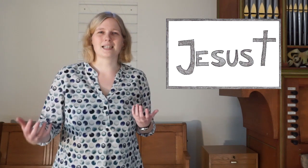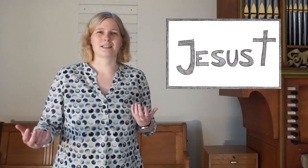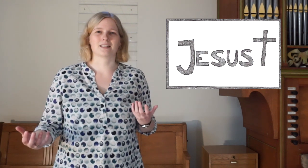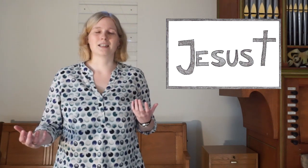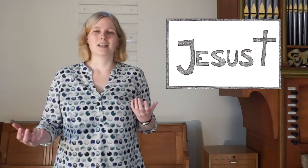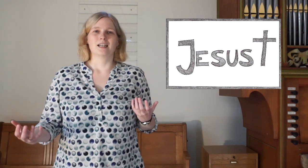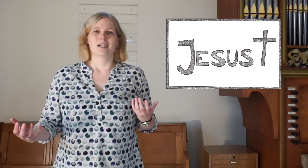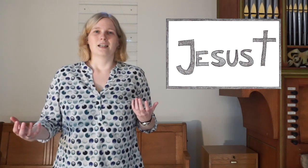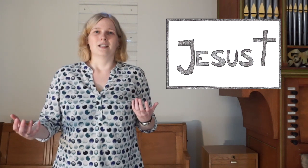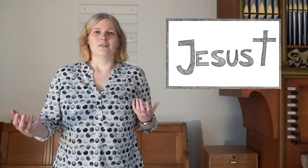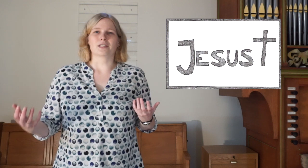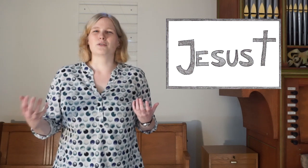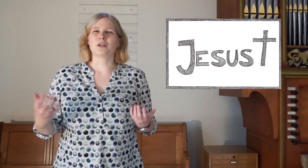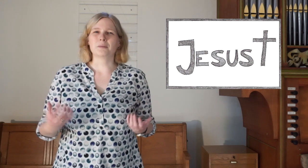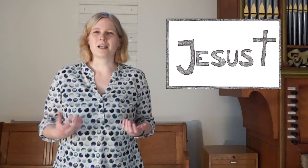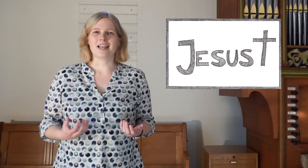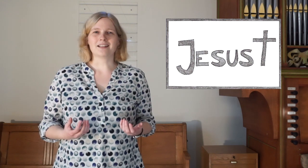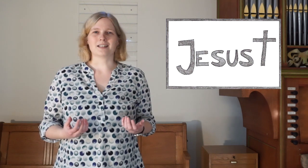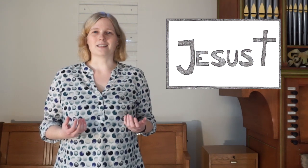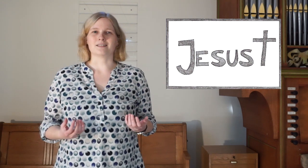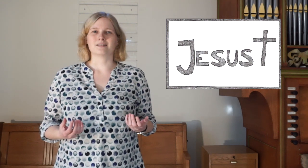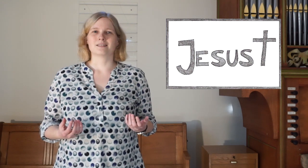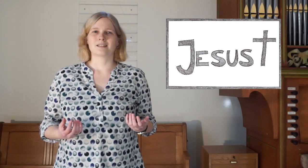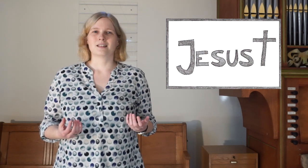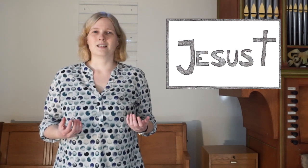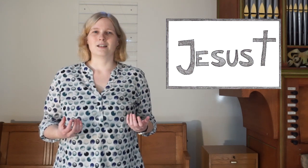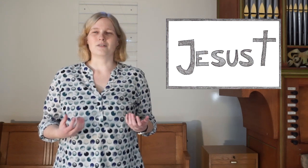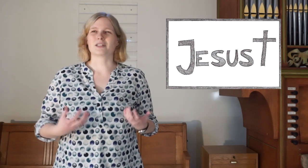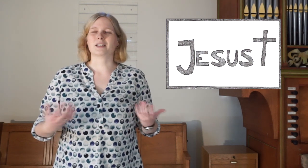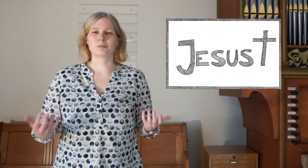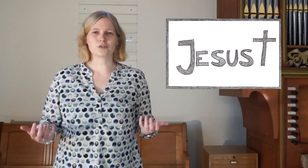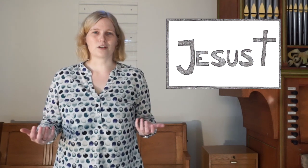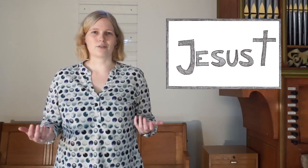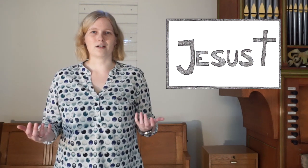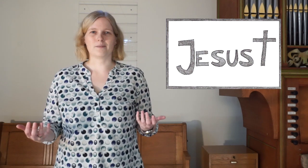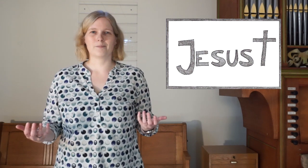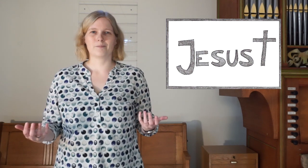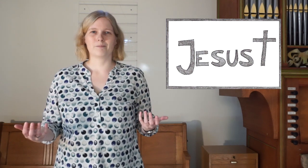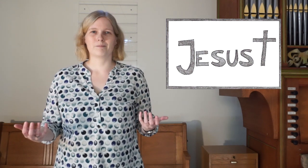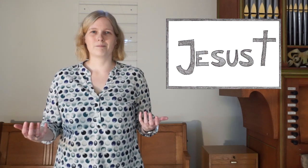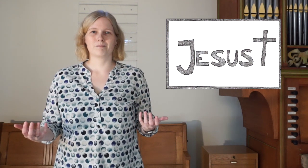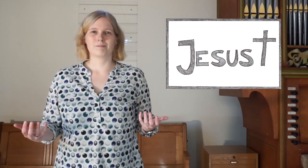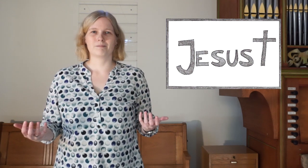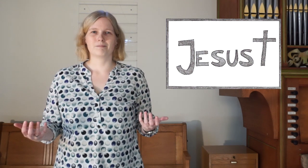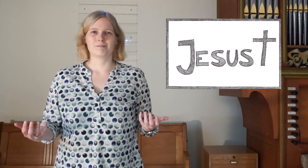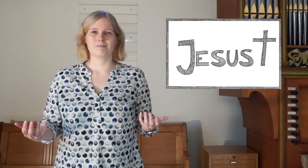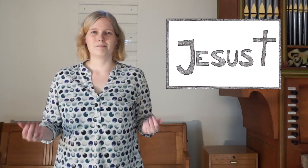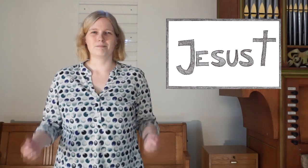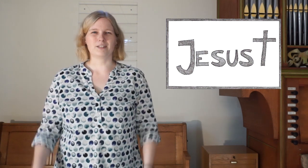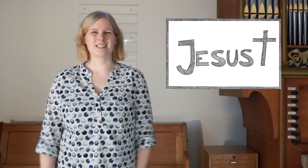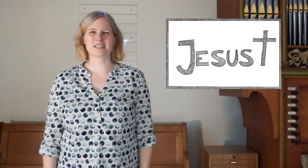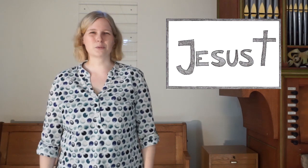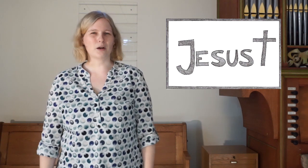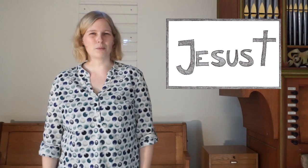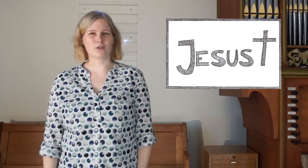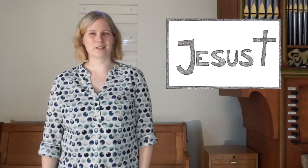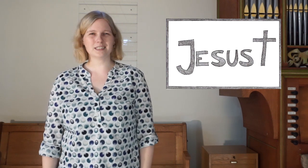hatte, was sie von ihm gelernt hatten, was seine Botschaft war. War das jetzt überhaupt noch wichtig?